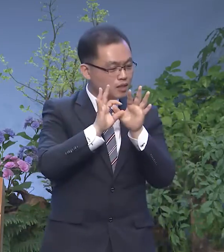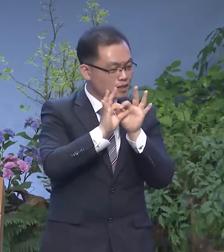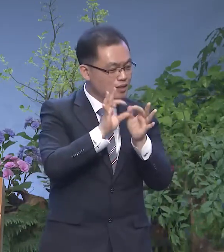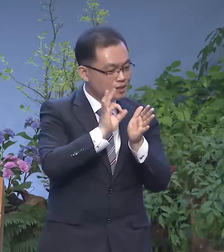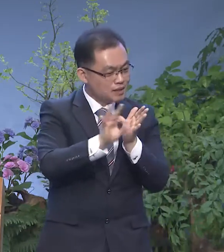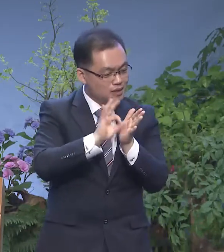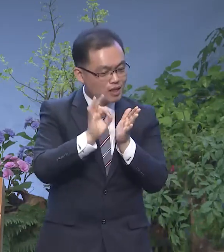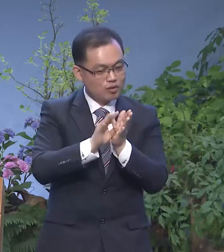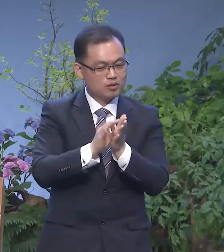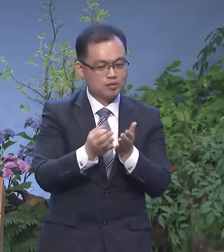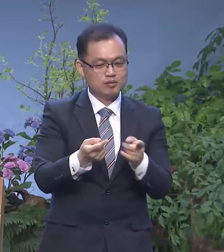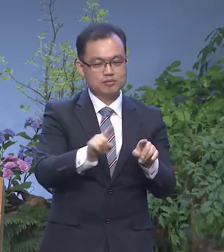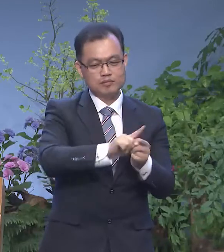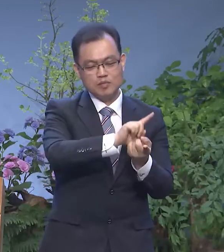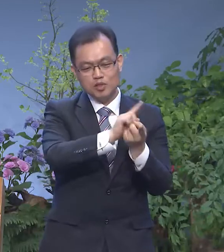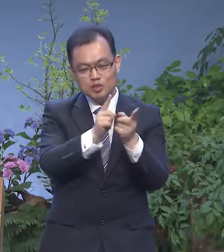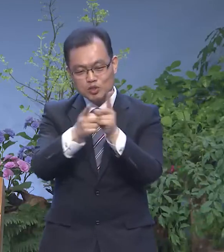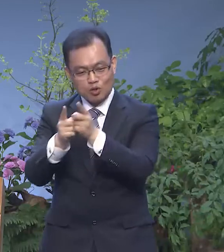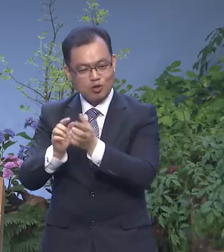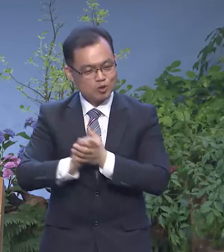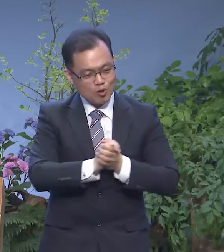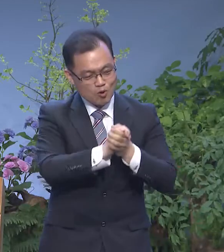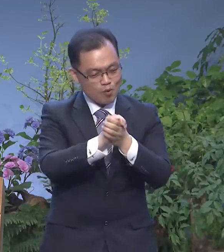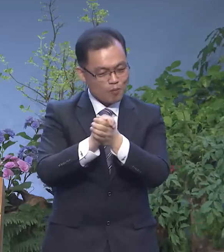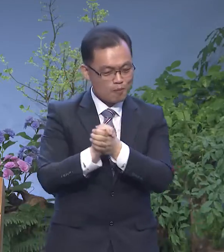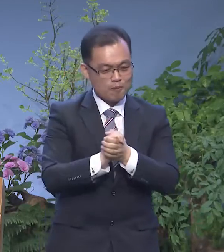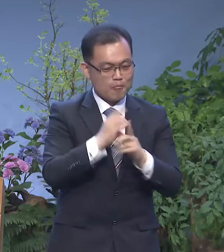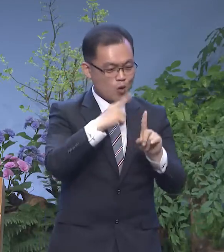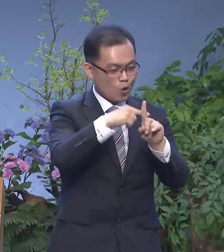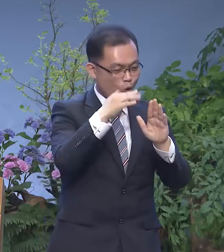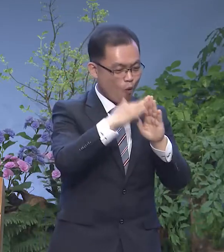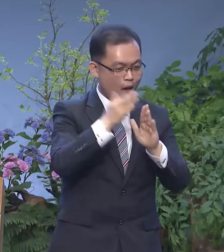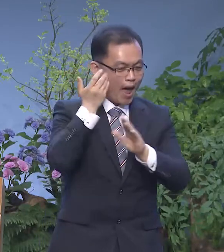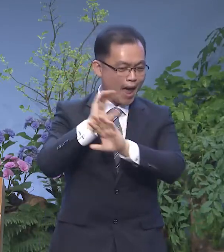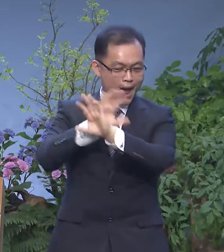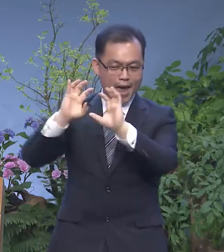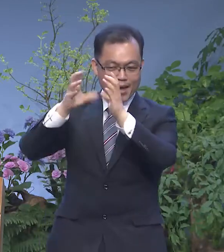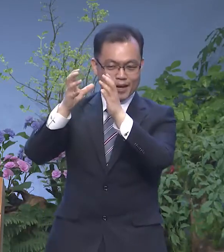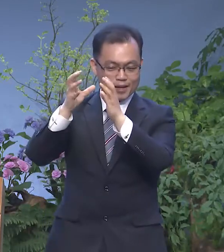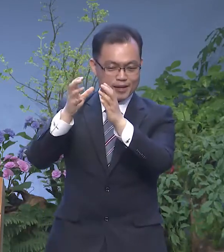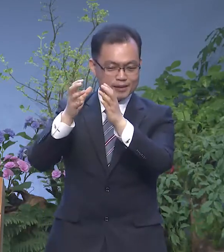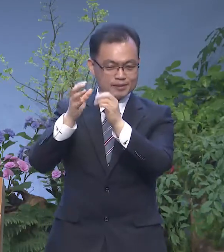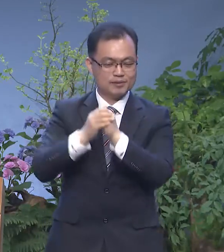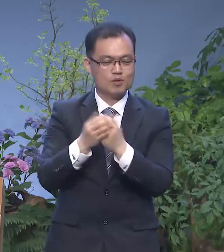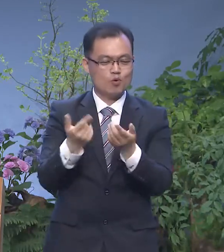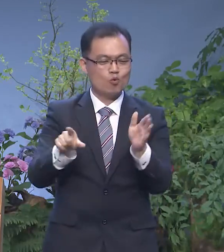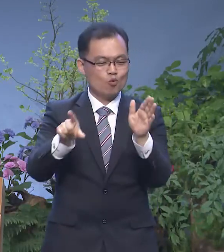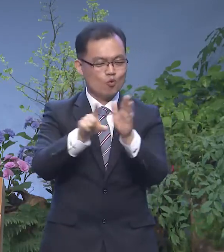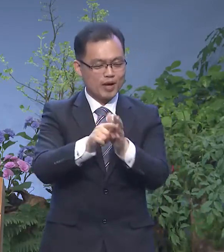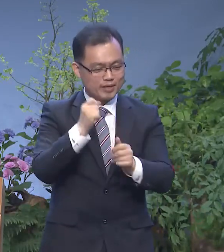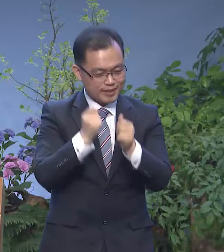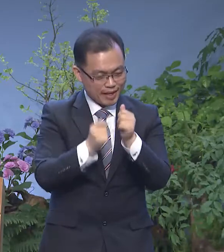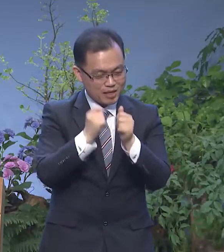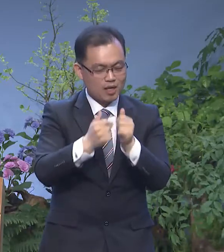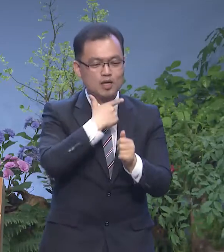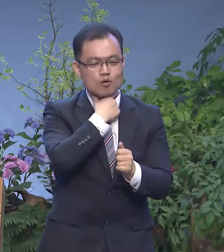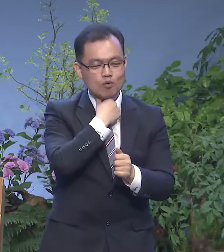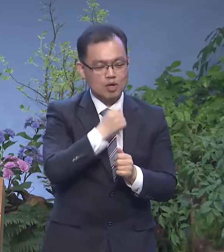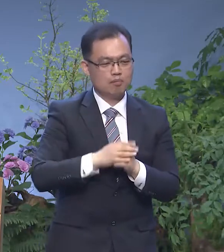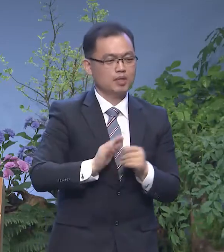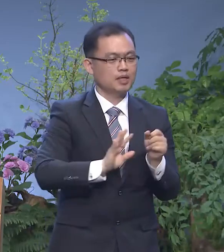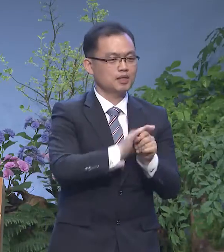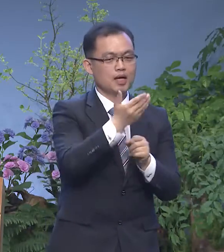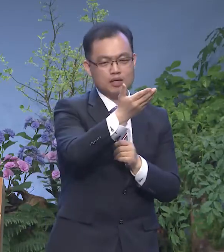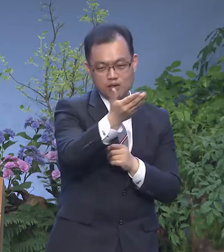교회를 이루고 천국을 향해서 달려가기를 주님은 원하고 있는 것입니다 사랑하는 성도